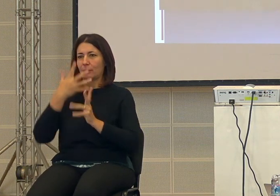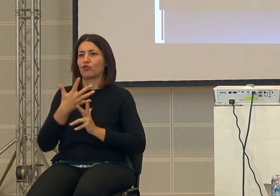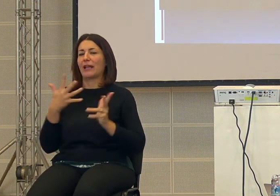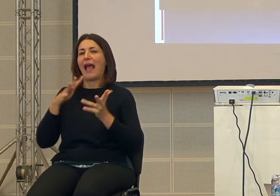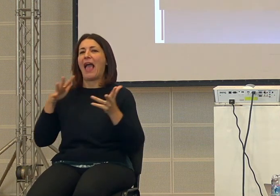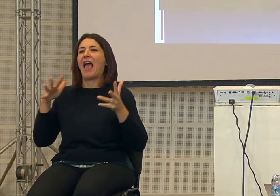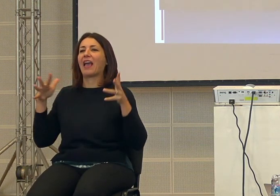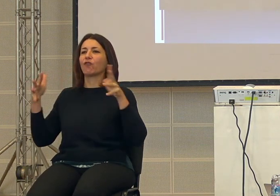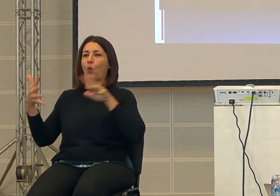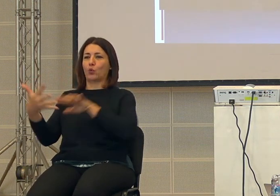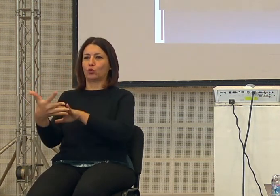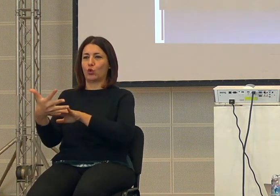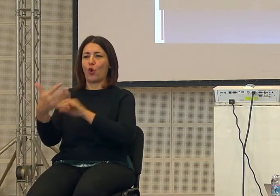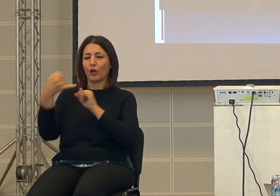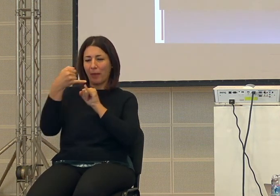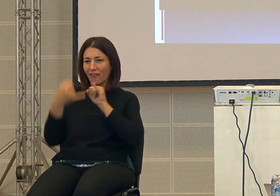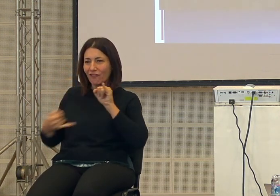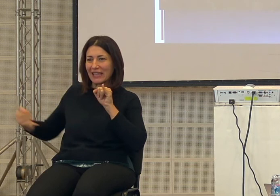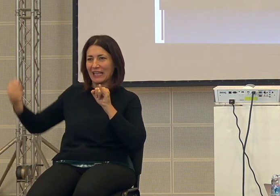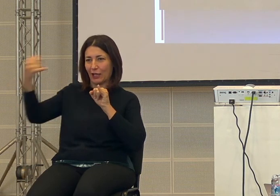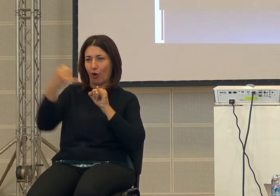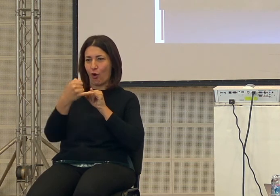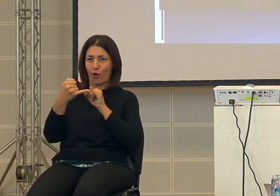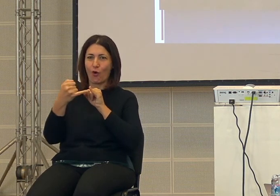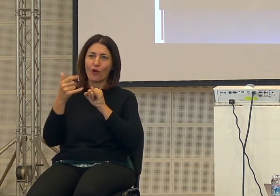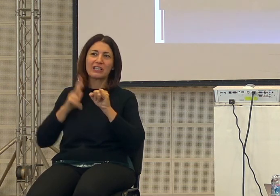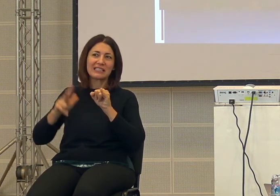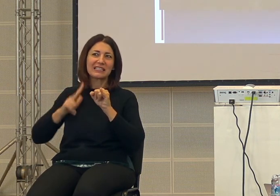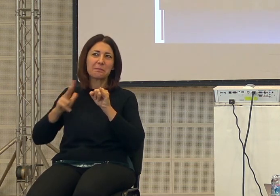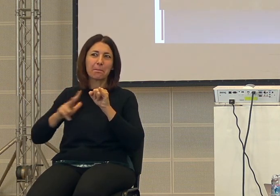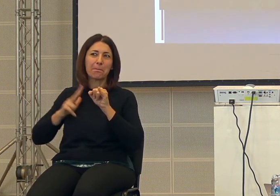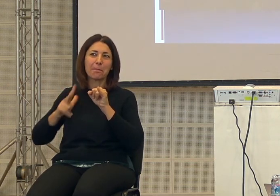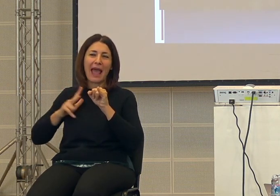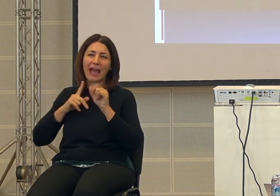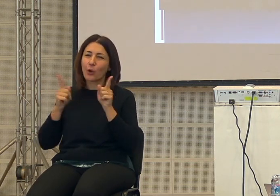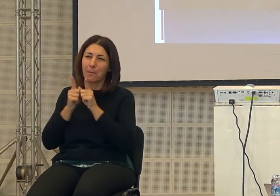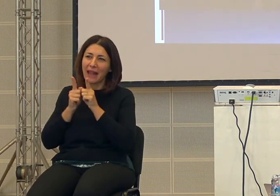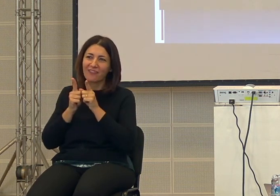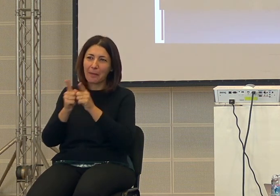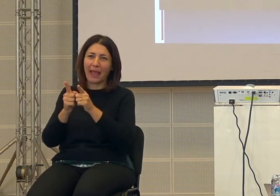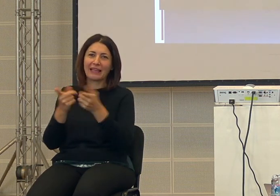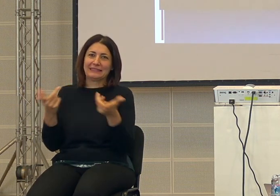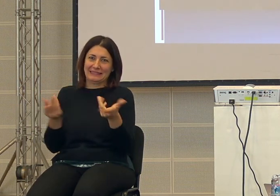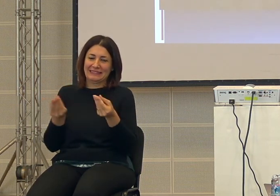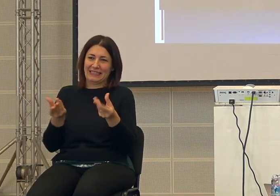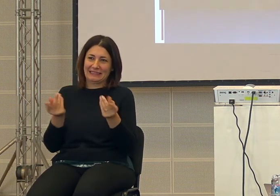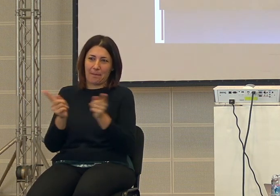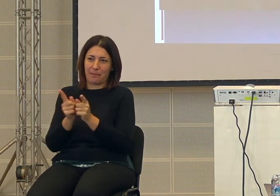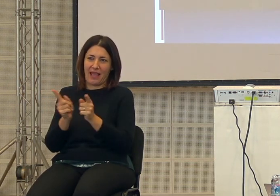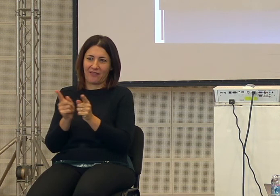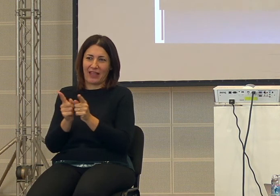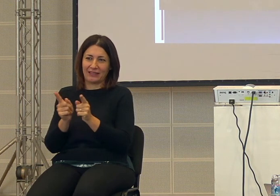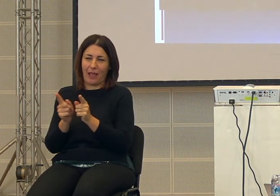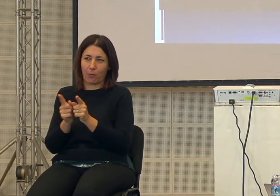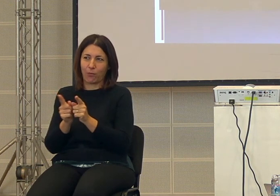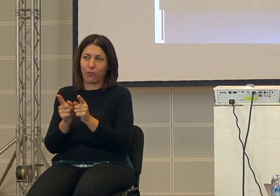evoluzione questo filo rosso che io spero di avervi così accennato perché insomma è